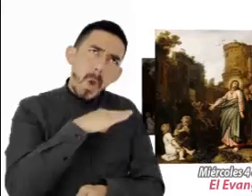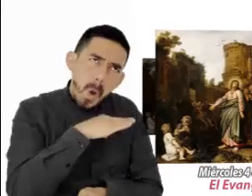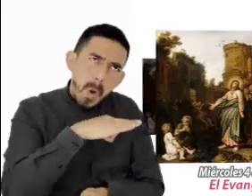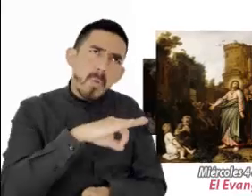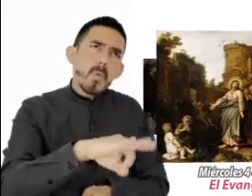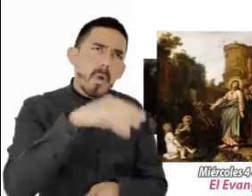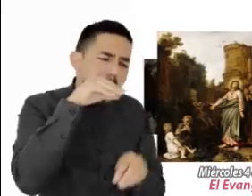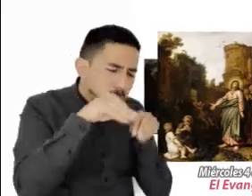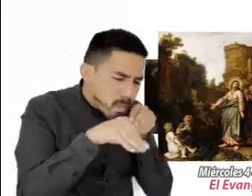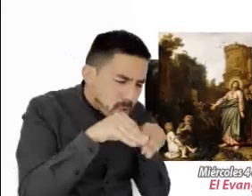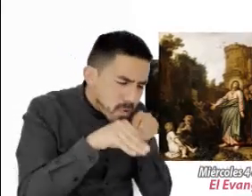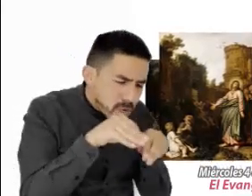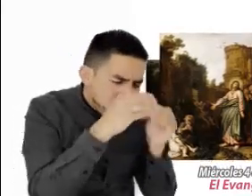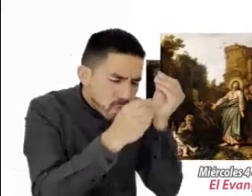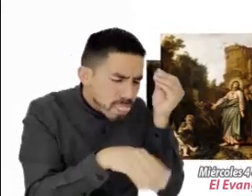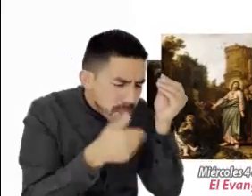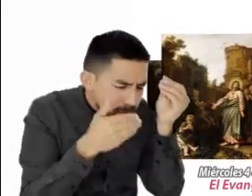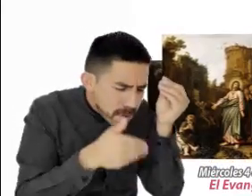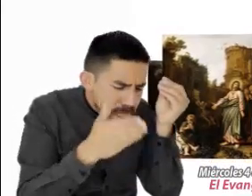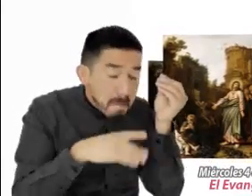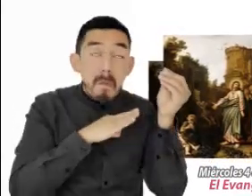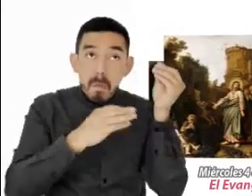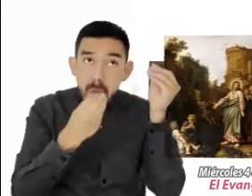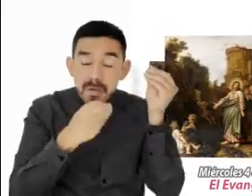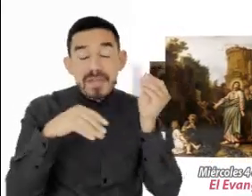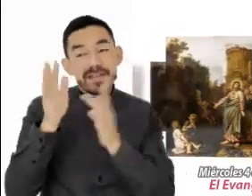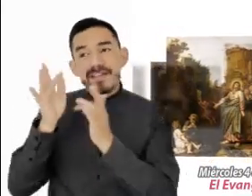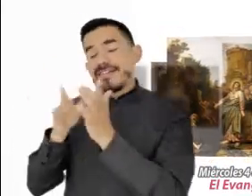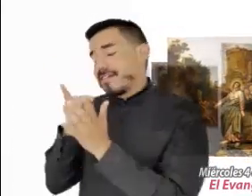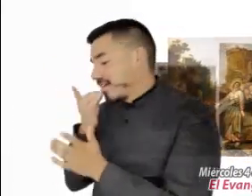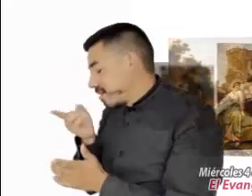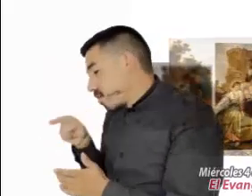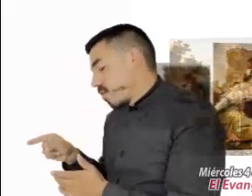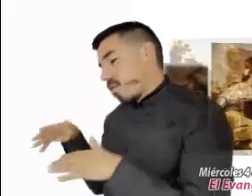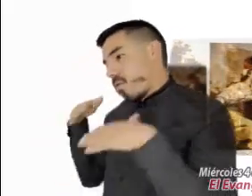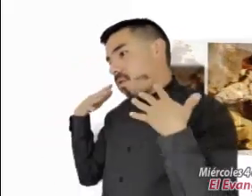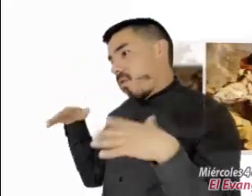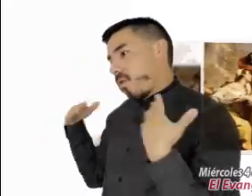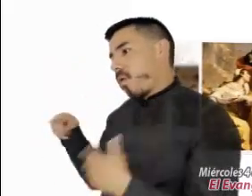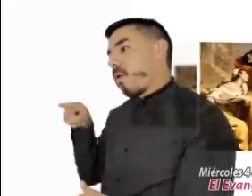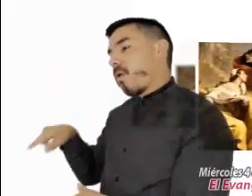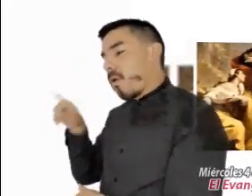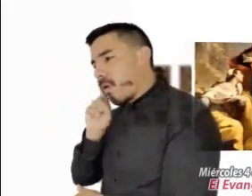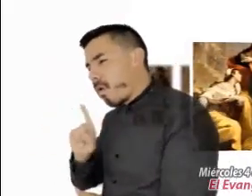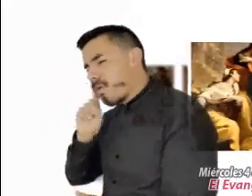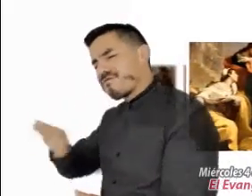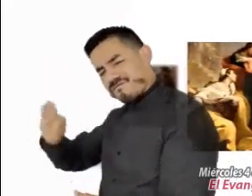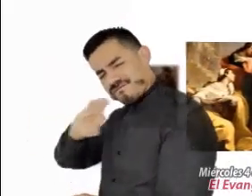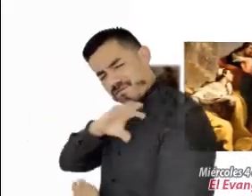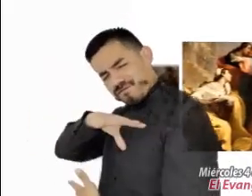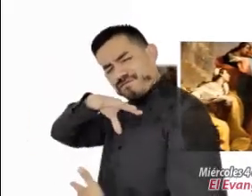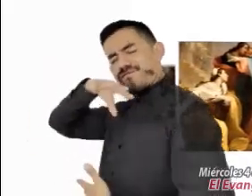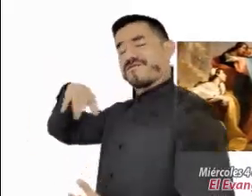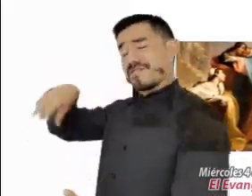perritos se comen las migajas que caen de la mesa de sus amos. Entonces Jesús le respondió. Mujer, qué